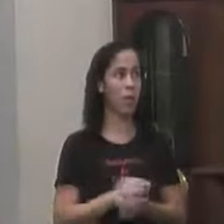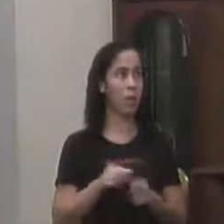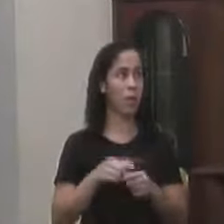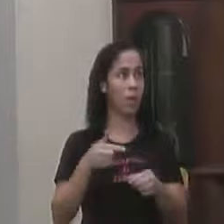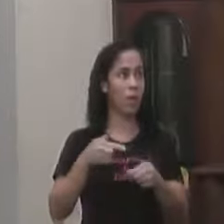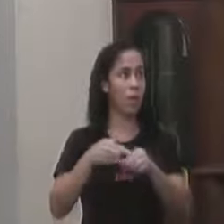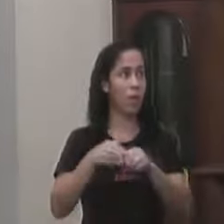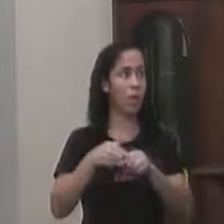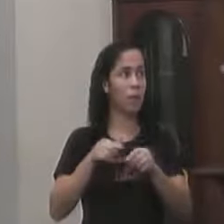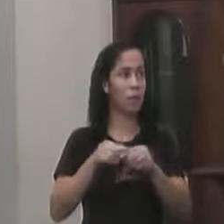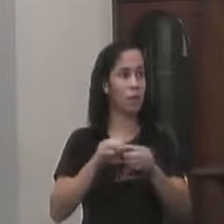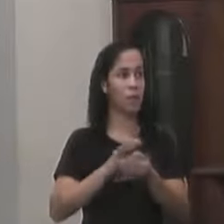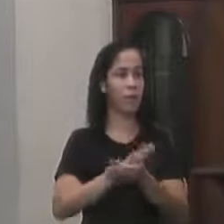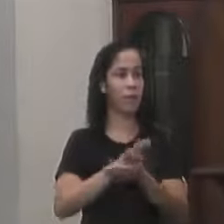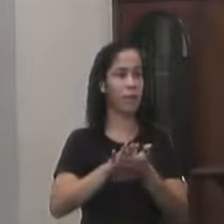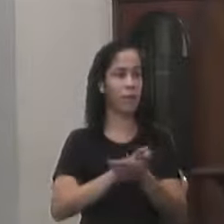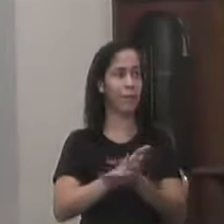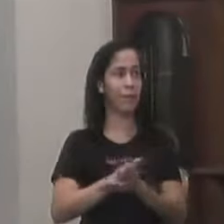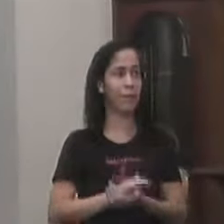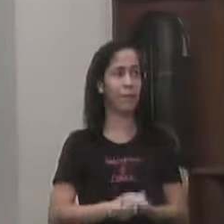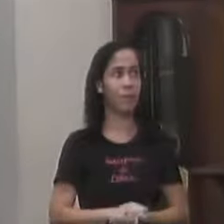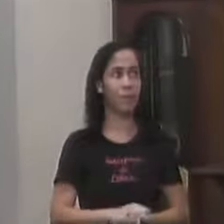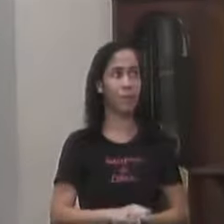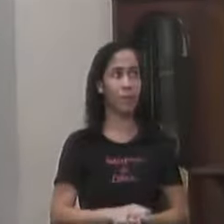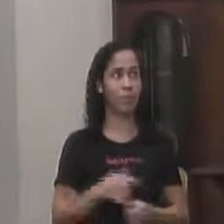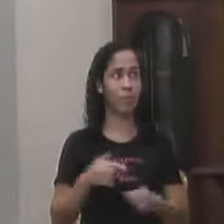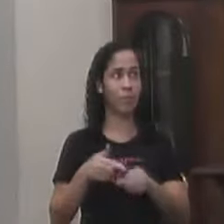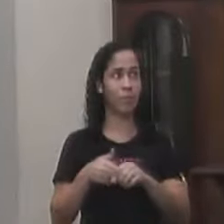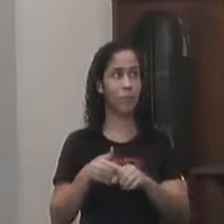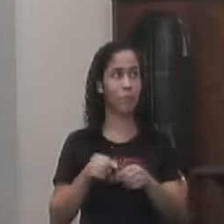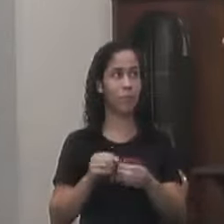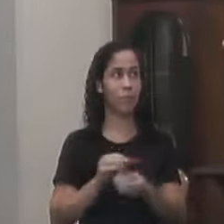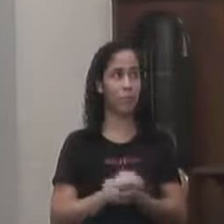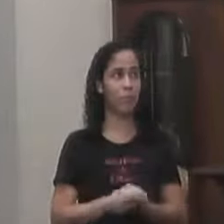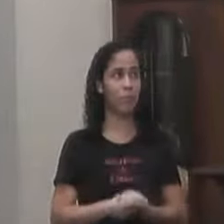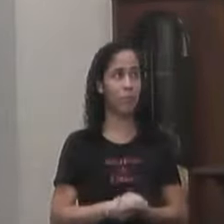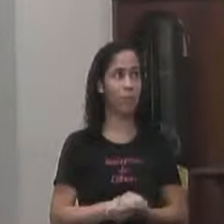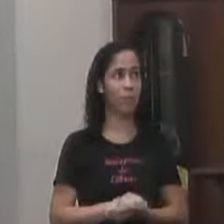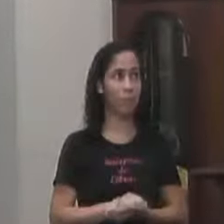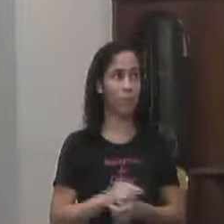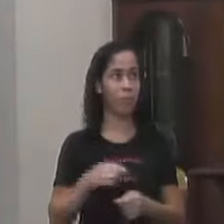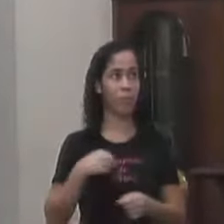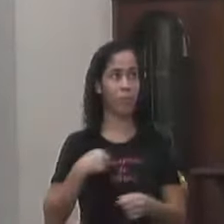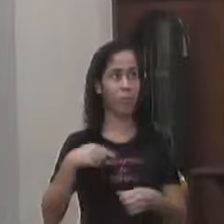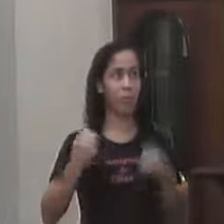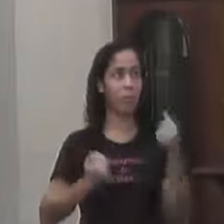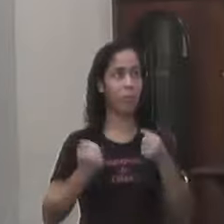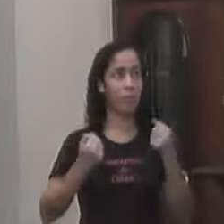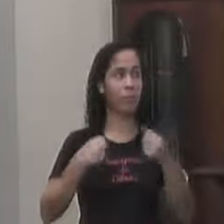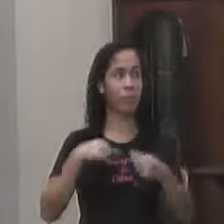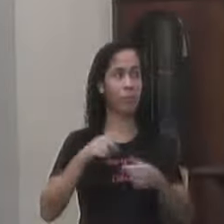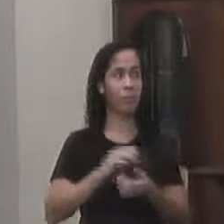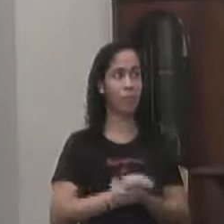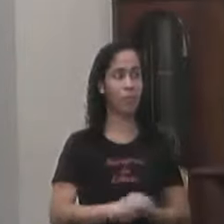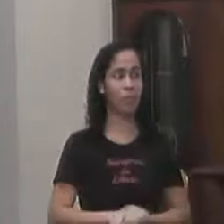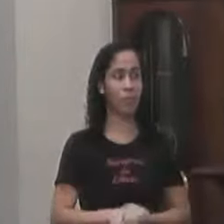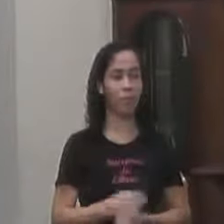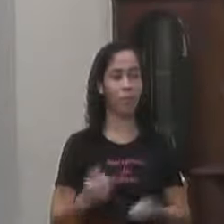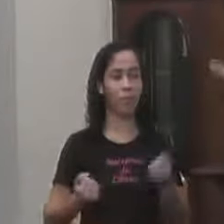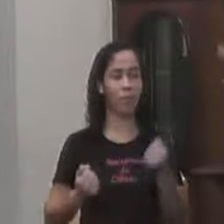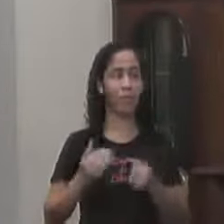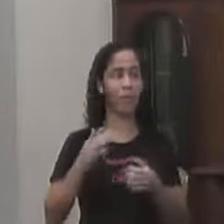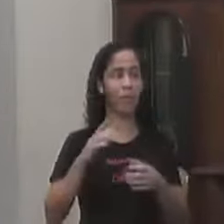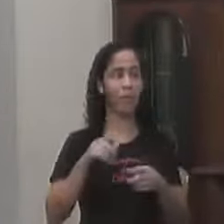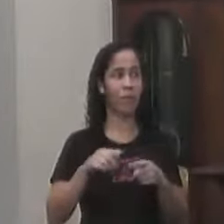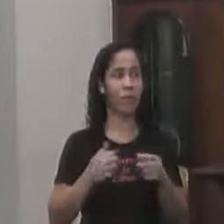gasolina Nenhuma gota Não Vou no trovão Vou no meu Vou no meu Vou no trovão Não